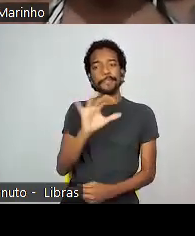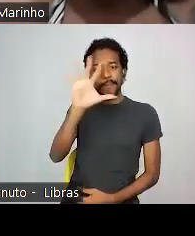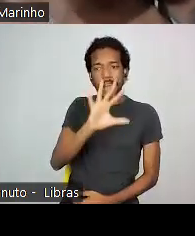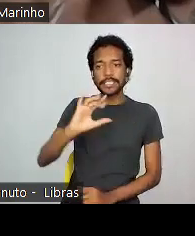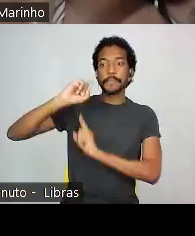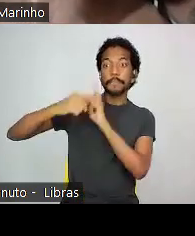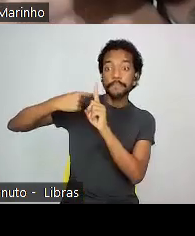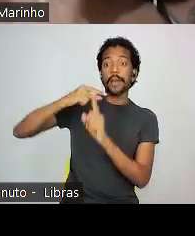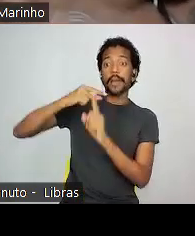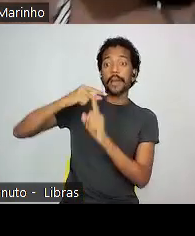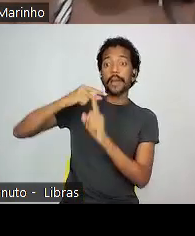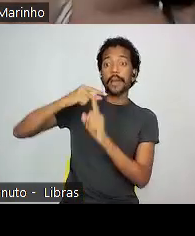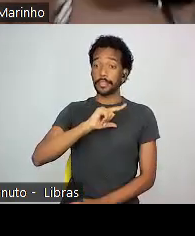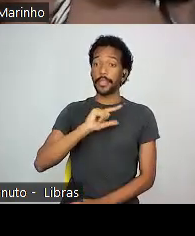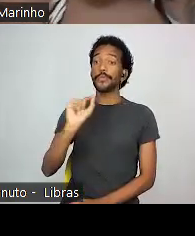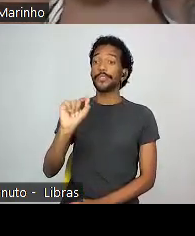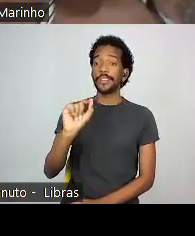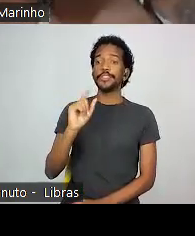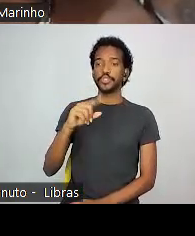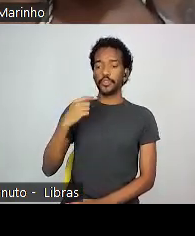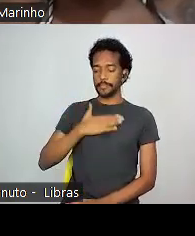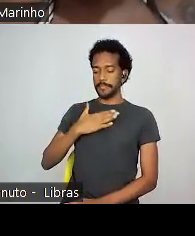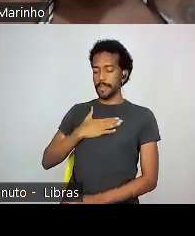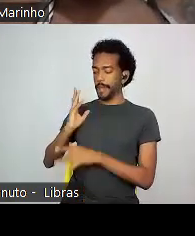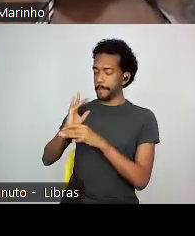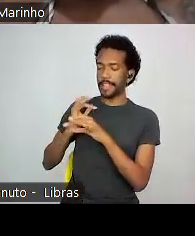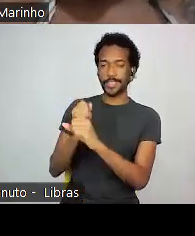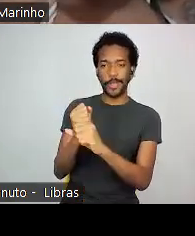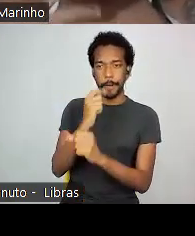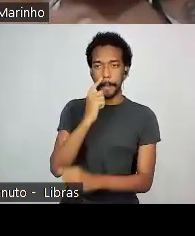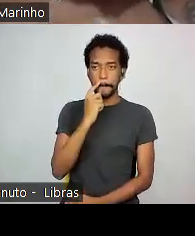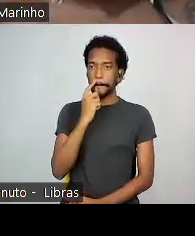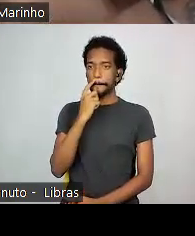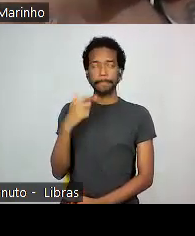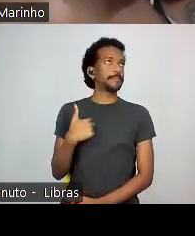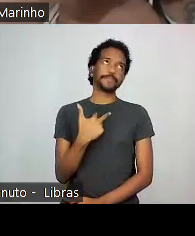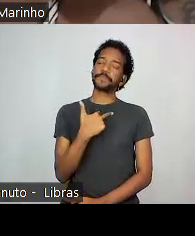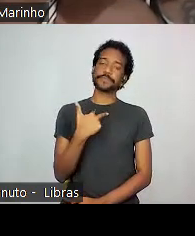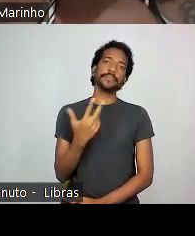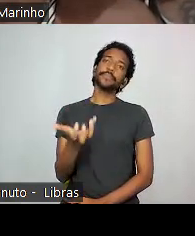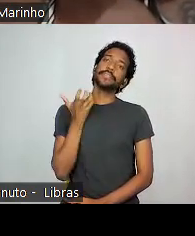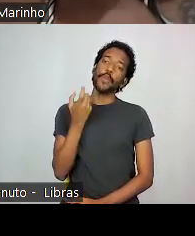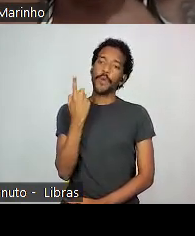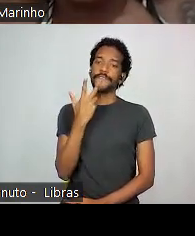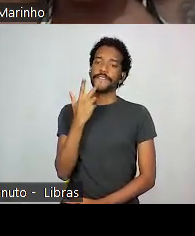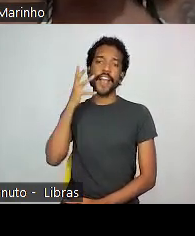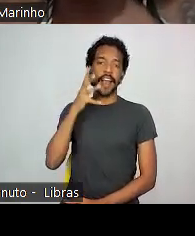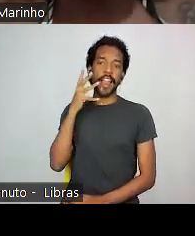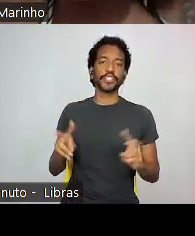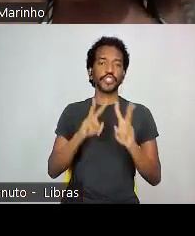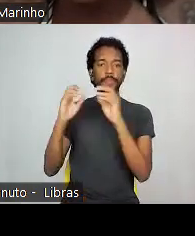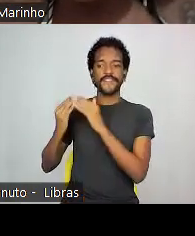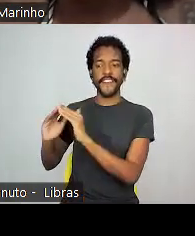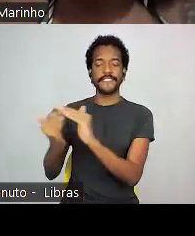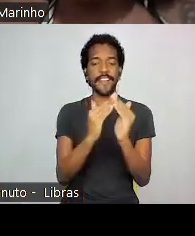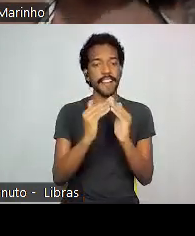você faz uma curadoria a partir do seu repertório. Eu não posso querer ter uma fala legítima sobre favelas se eu